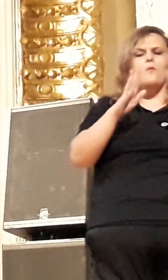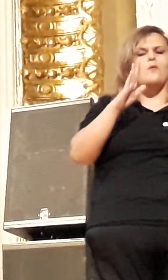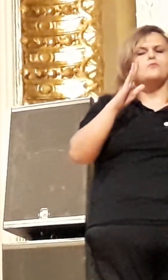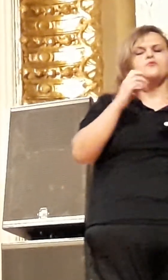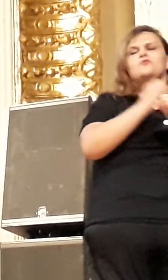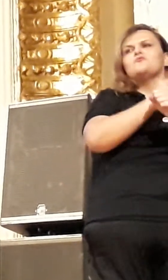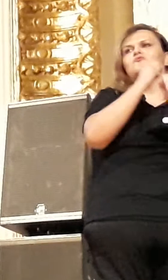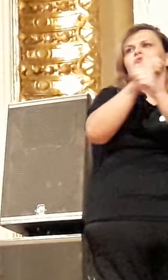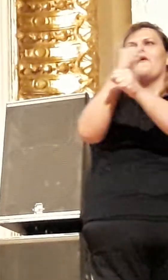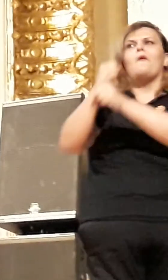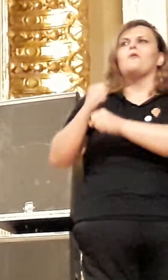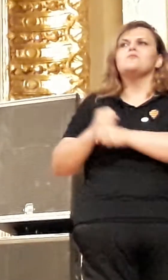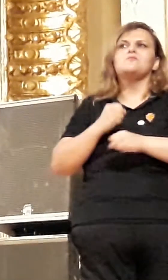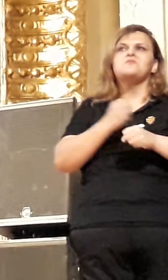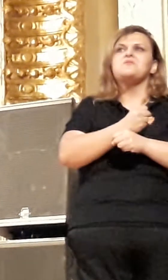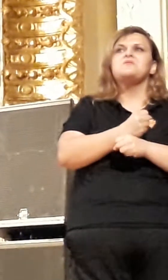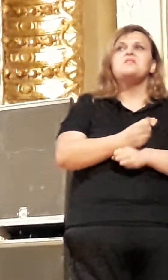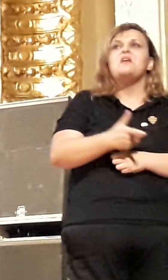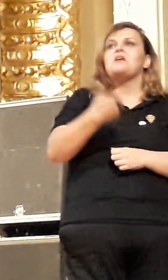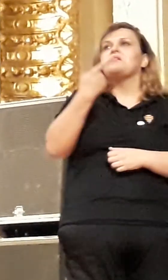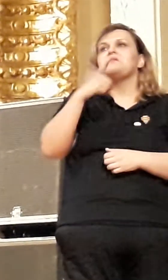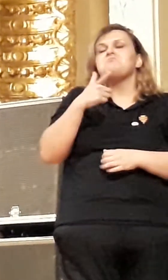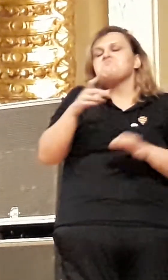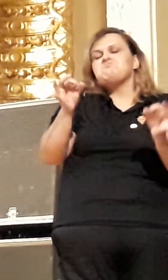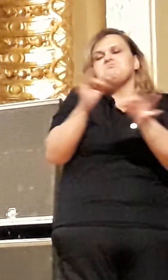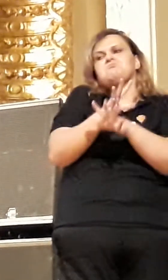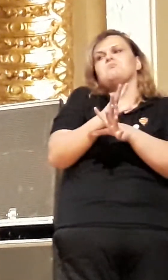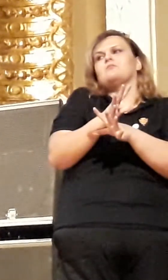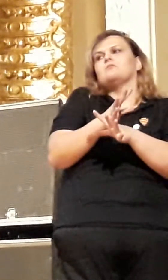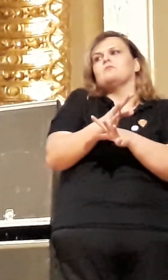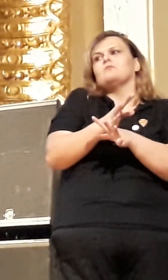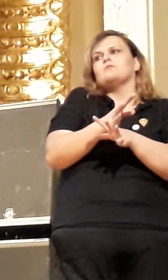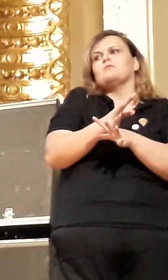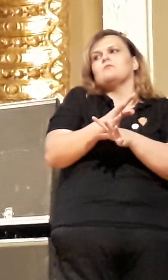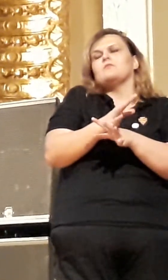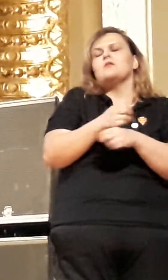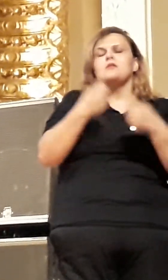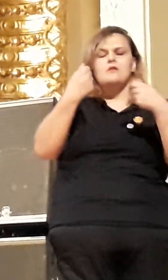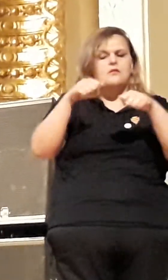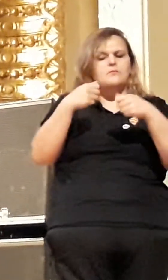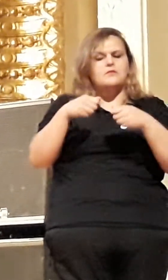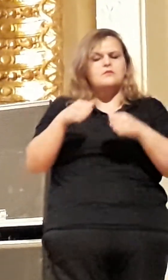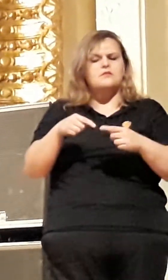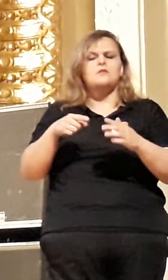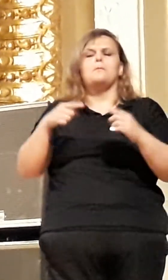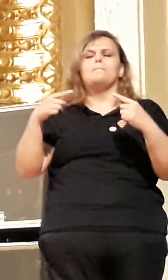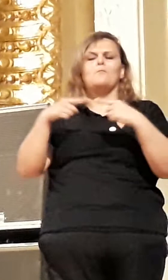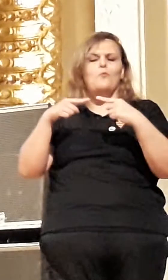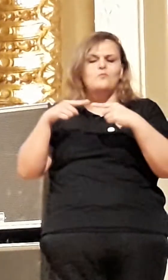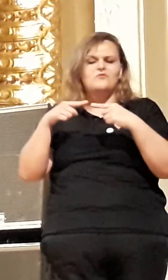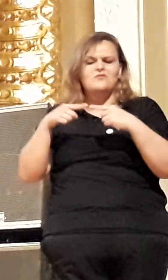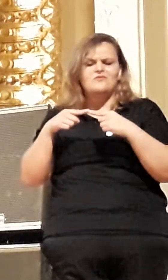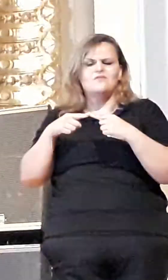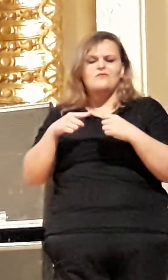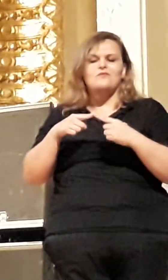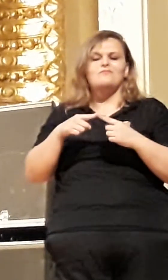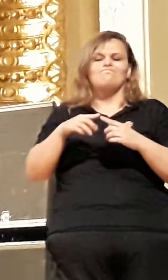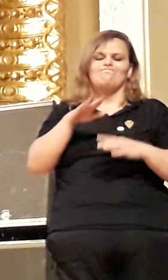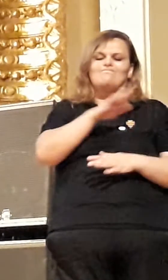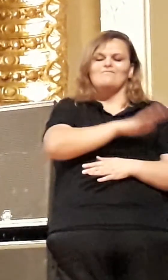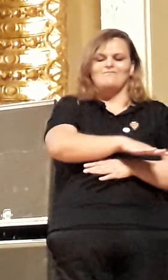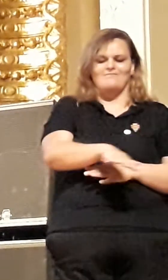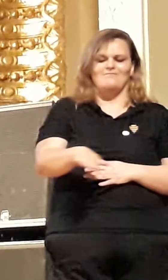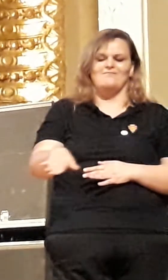de obras inacabadas, sem atender aquele objetivo central, que é justamente as crianças do Brasil. Então,